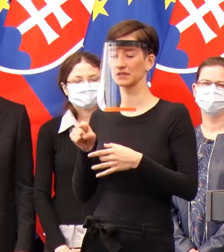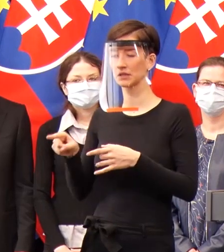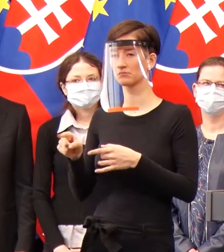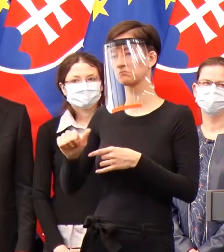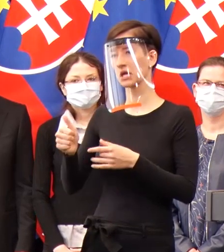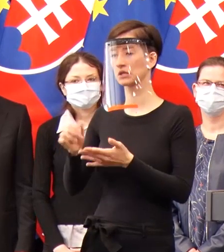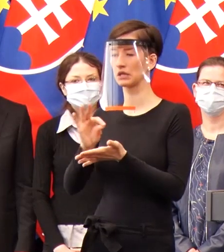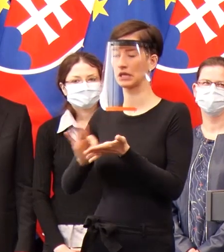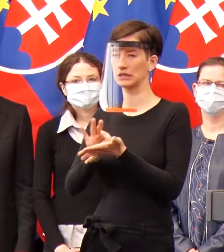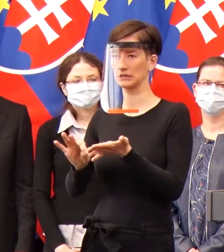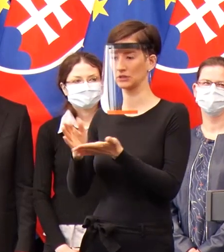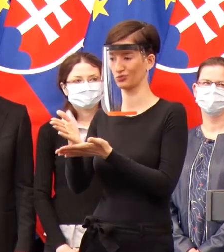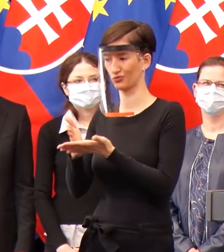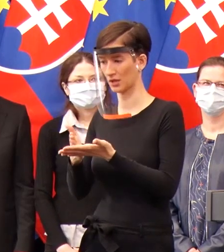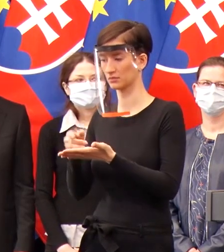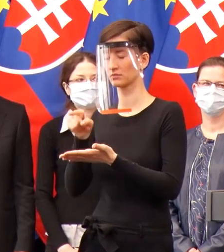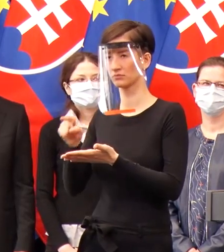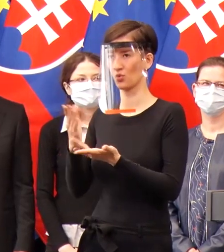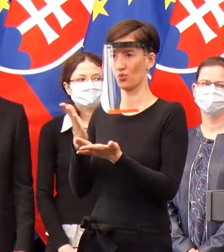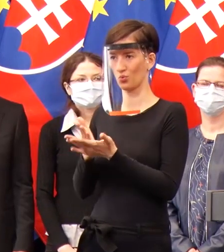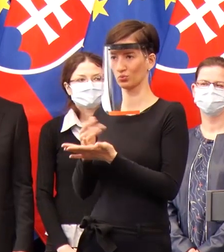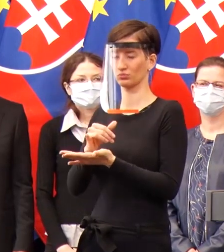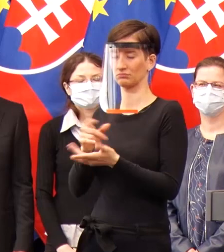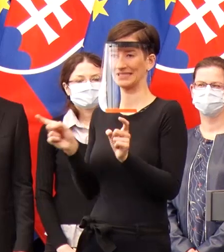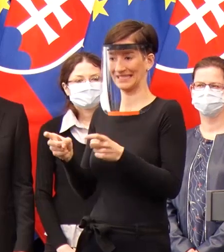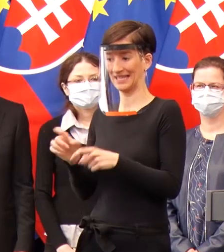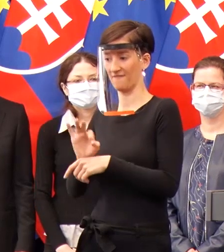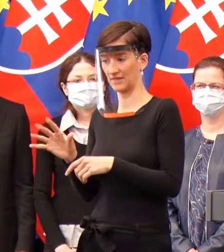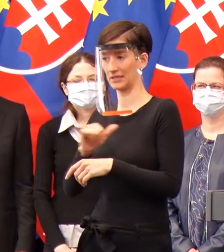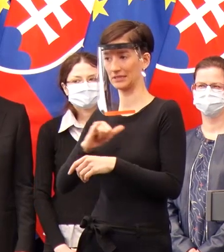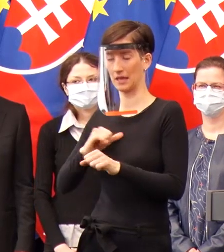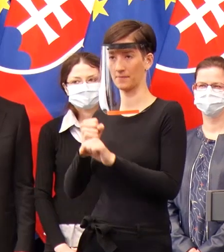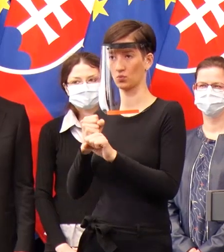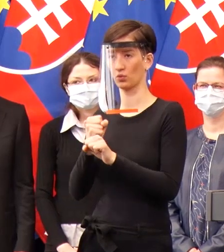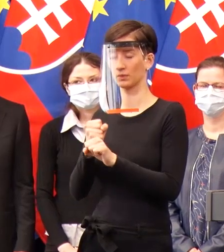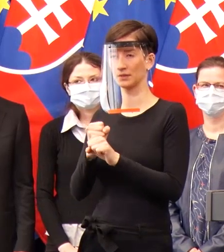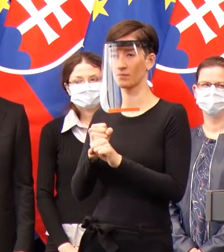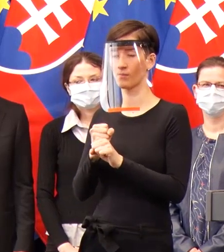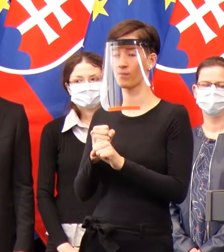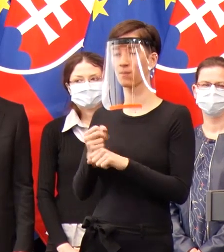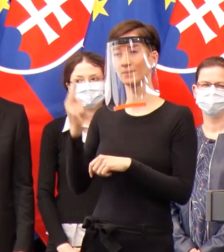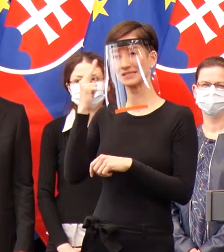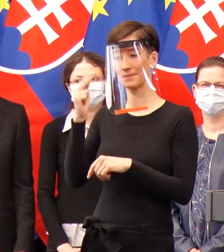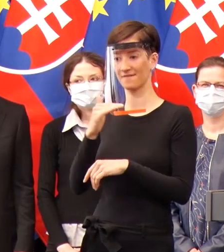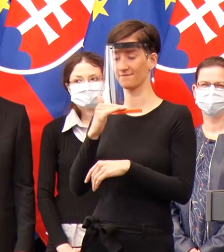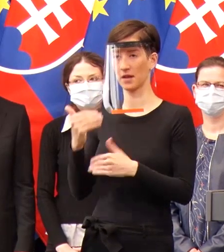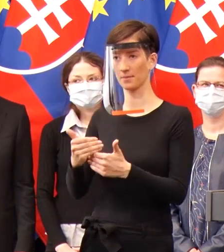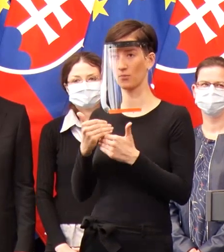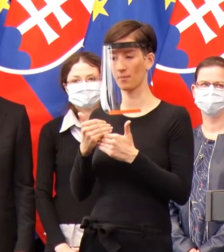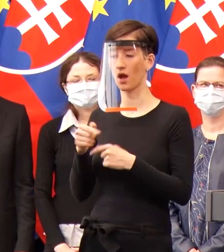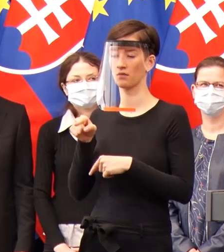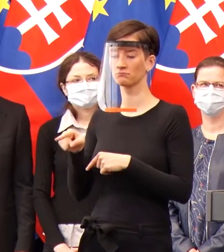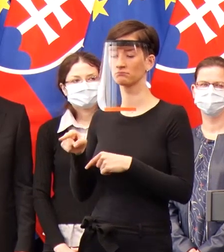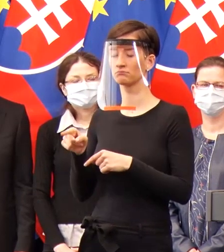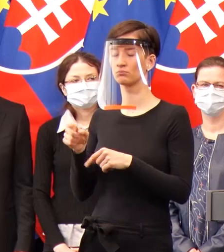môžeme používať ako referenčný materiál. Takže všetky tieto... Takisto nám pomáha to, že testujeme aj